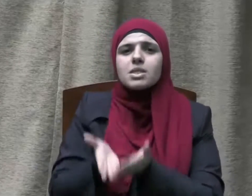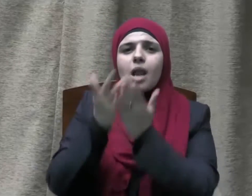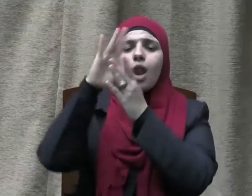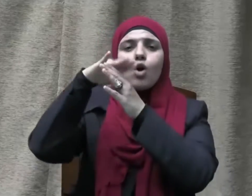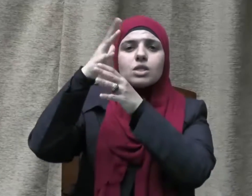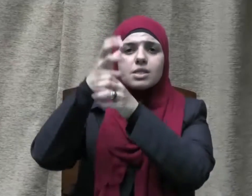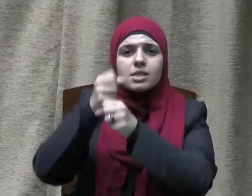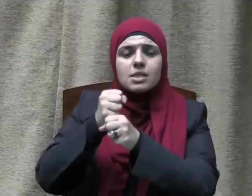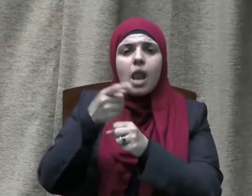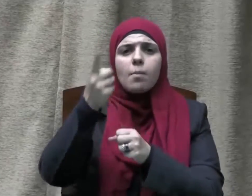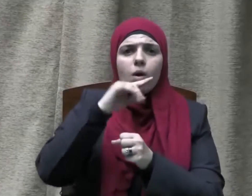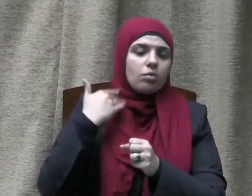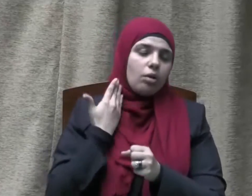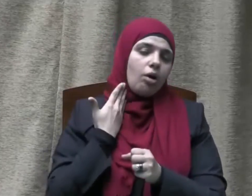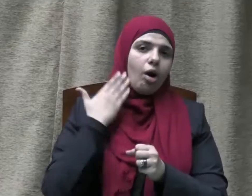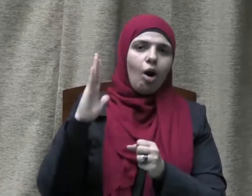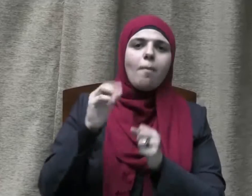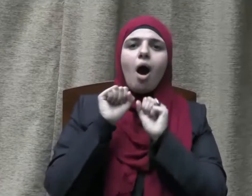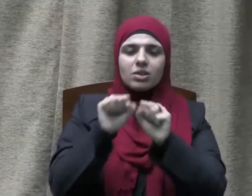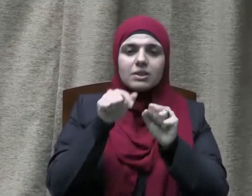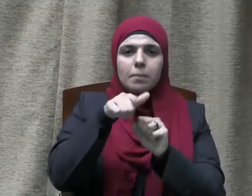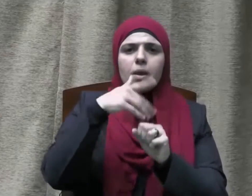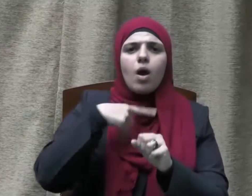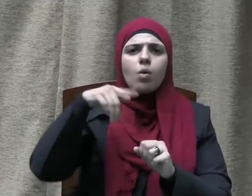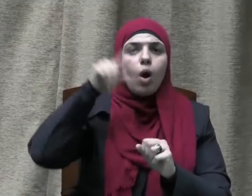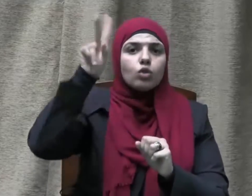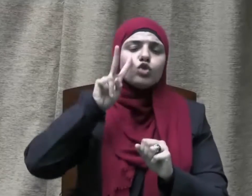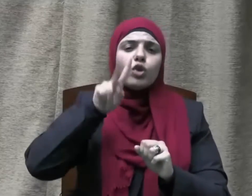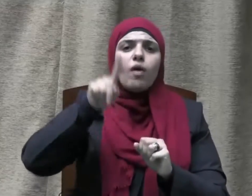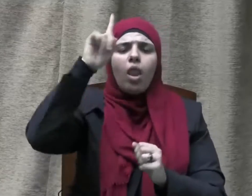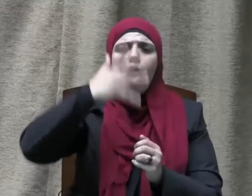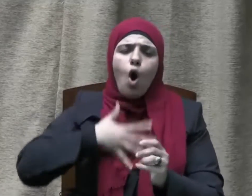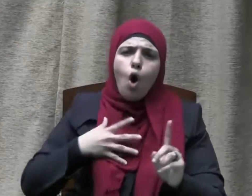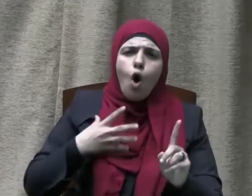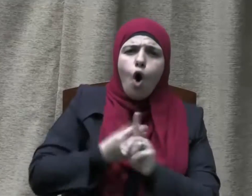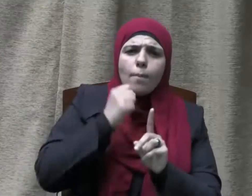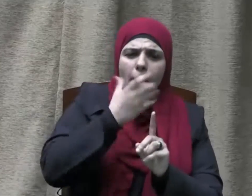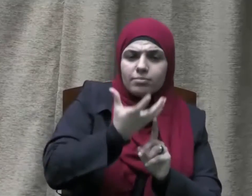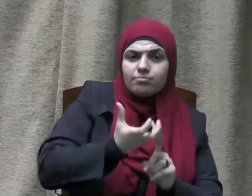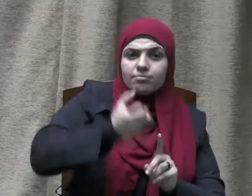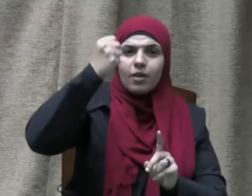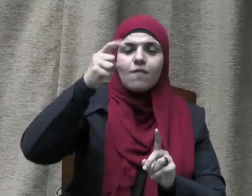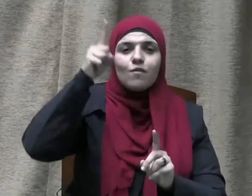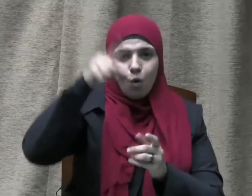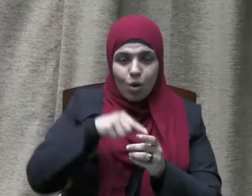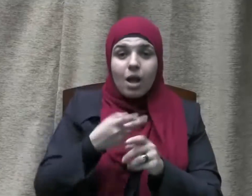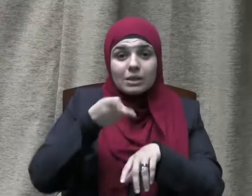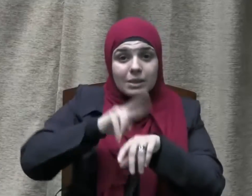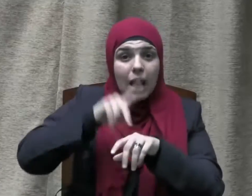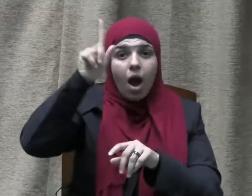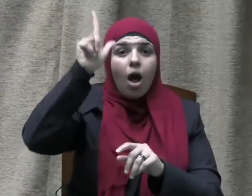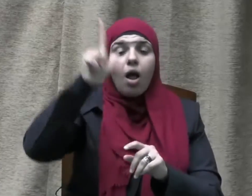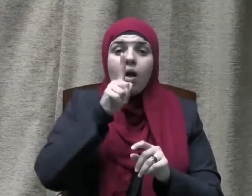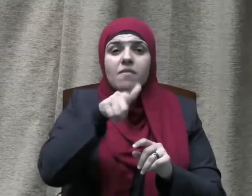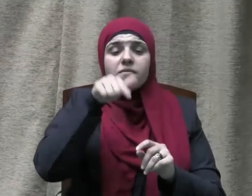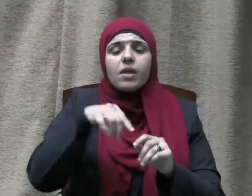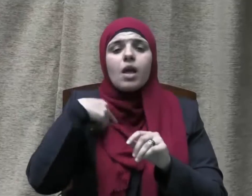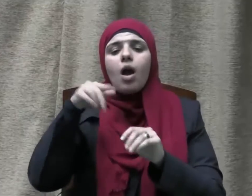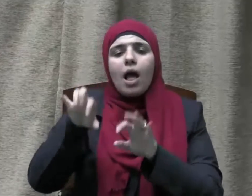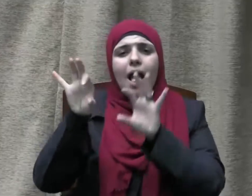ورفعة شأنه وبيان منزلته عند ربه وهو ما يتجلى في قول الله تعالى